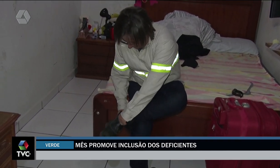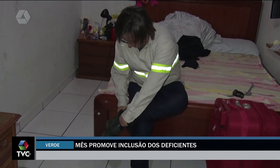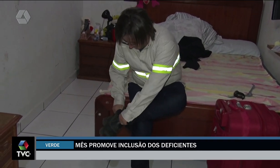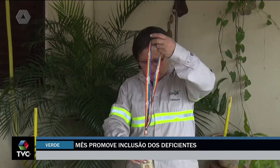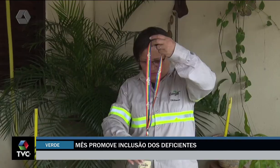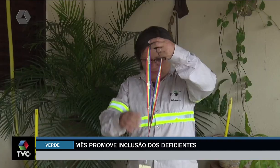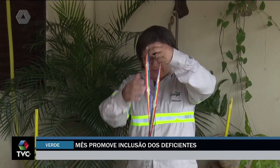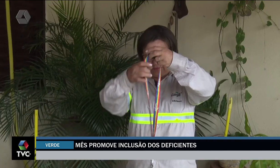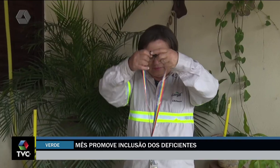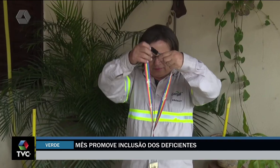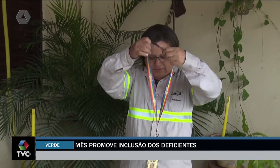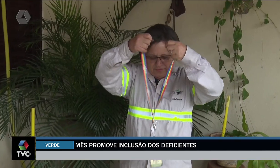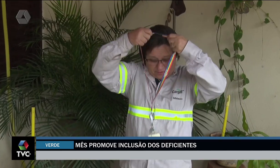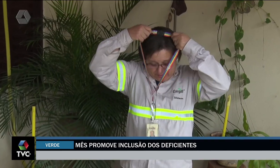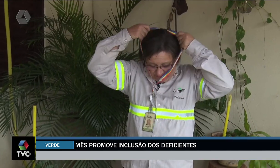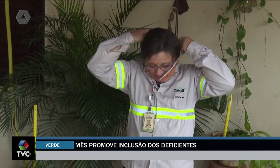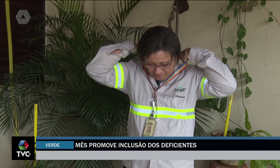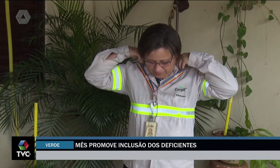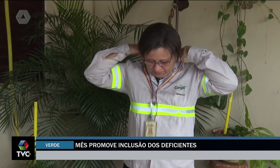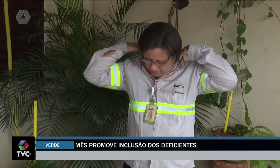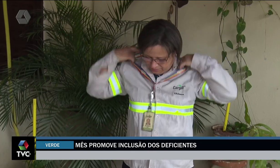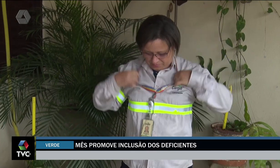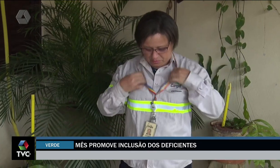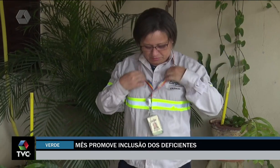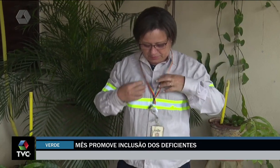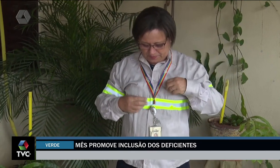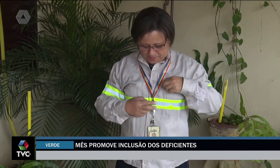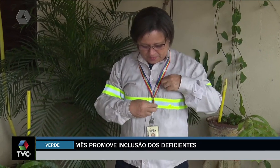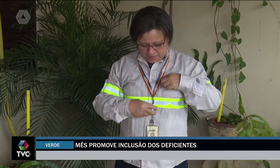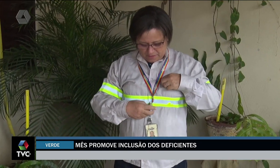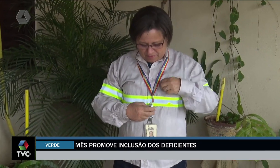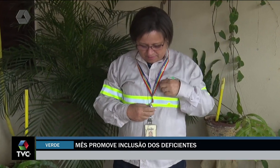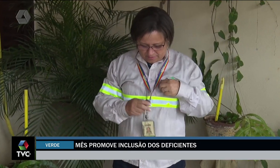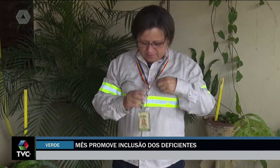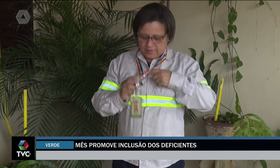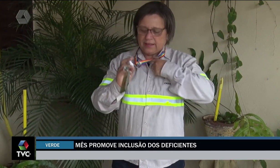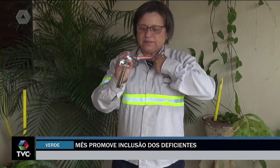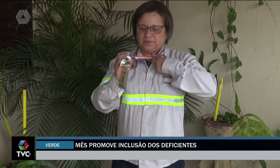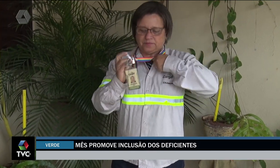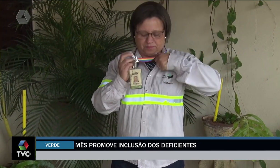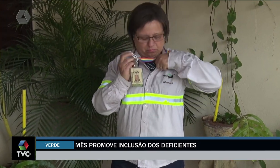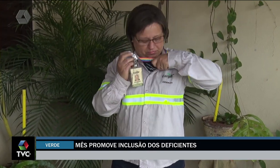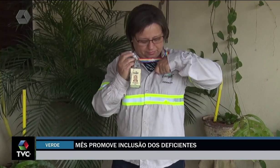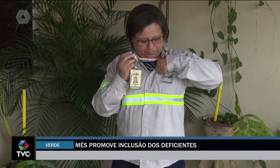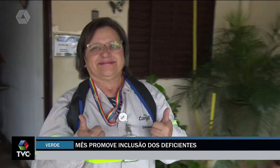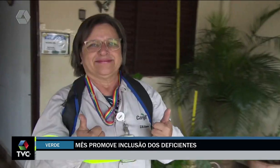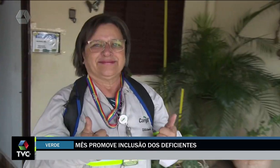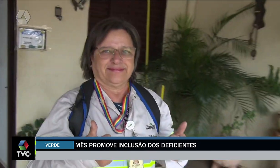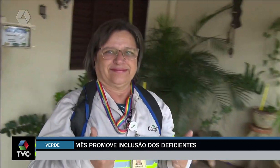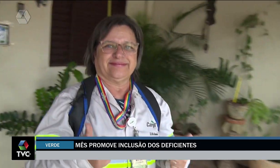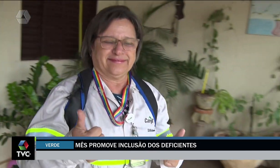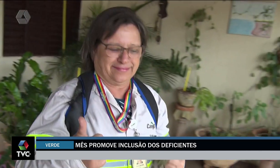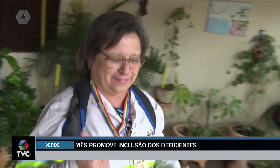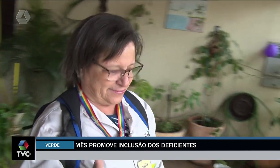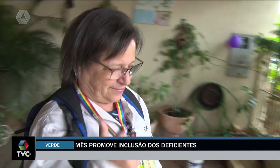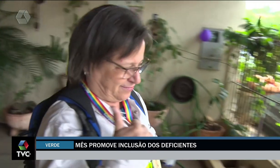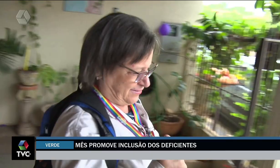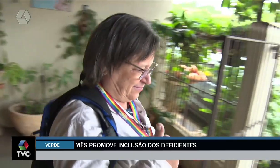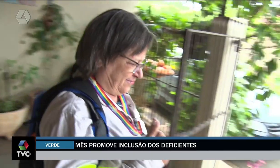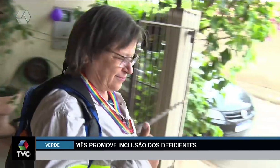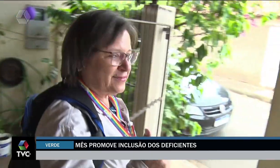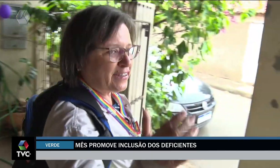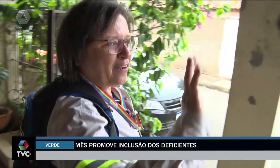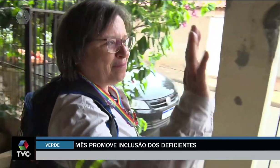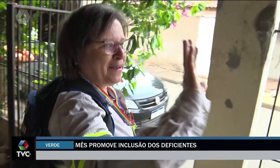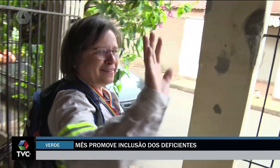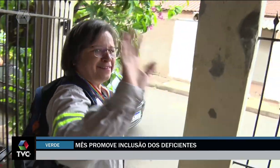A Alegria Que É. Aliás, ela conta do jeito dela. É que a Zildimar é deficiente auditiva. E para